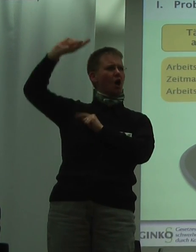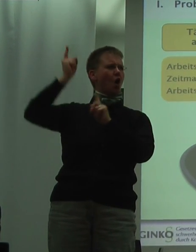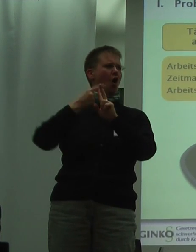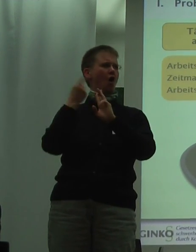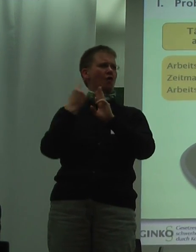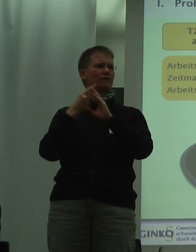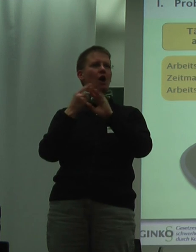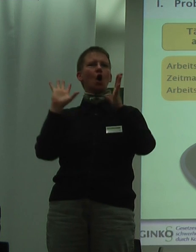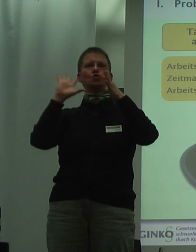Kombinationen dargestellt.